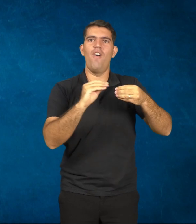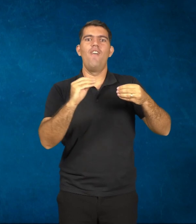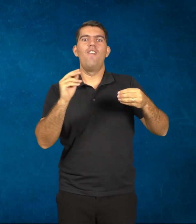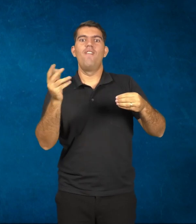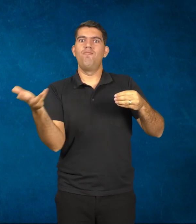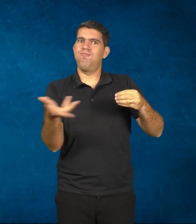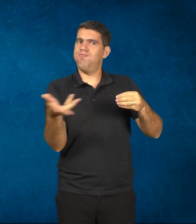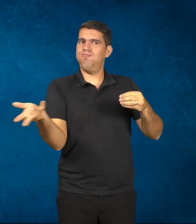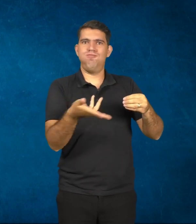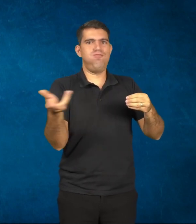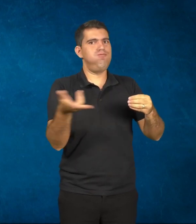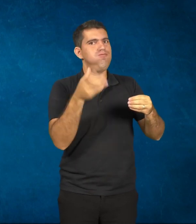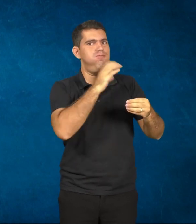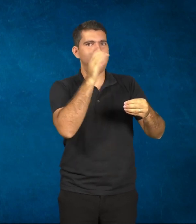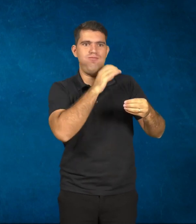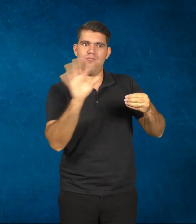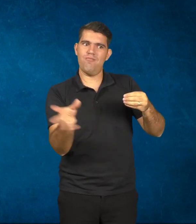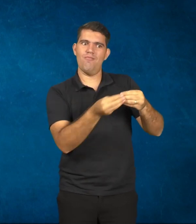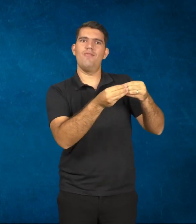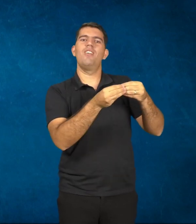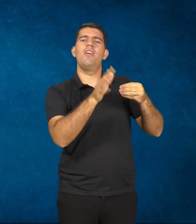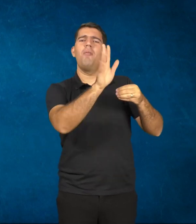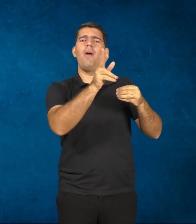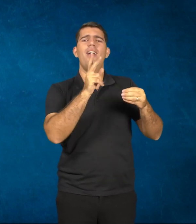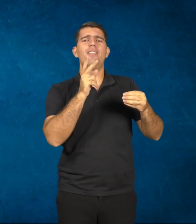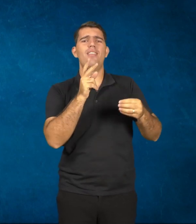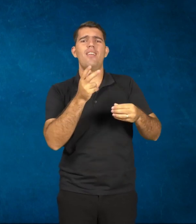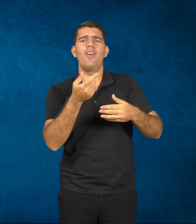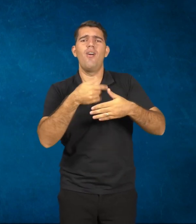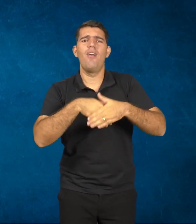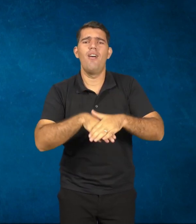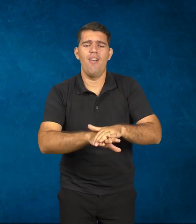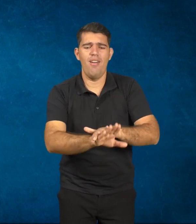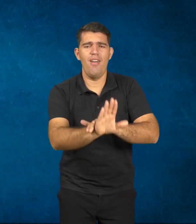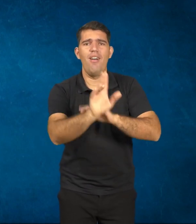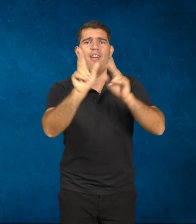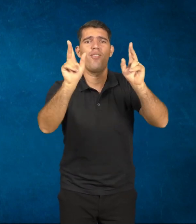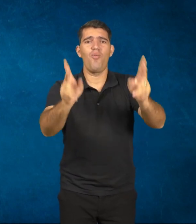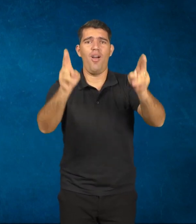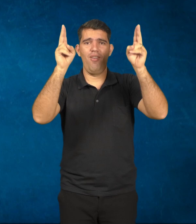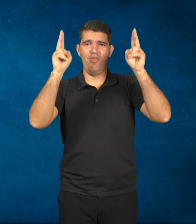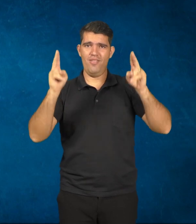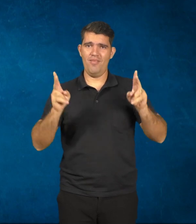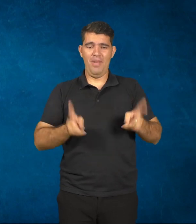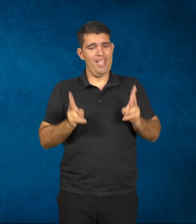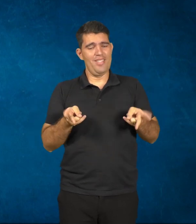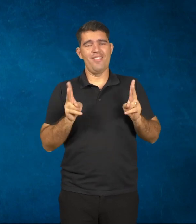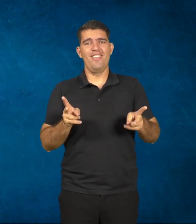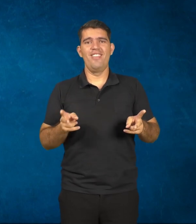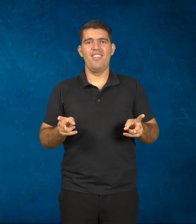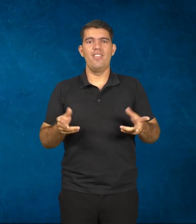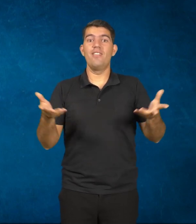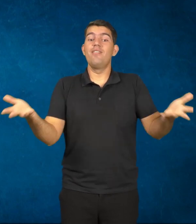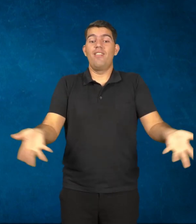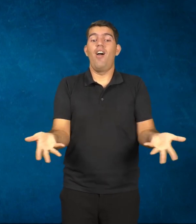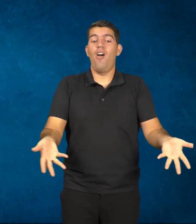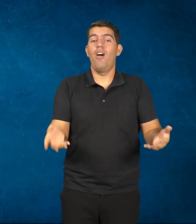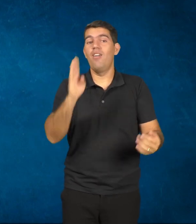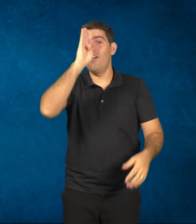falou, mas determinados hábitos se mantém. A questão é o professor trazer isso para